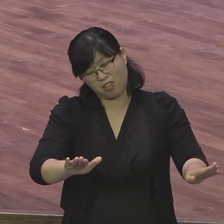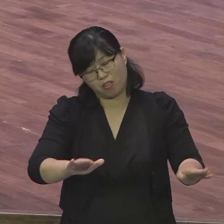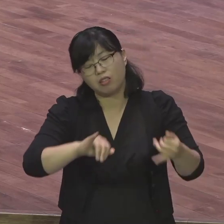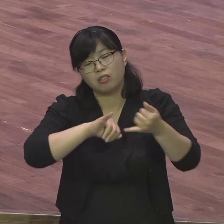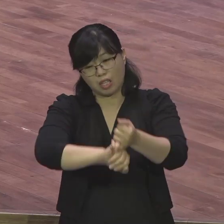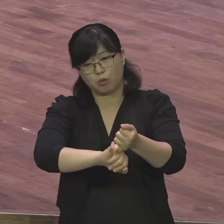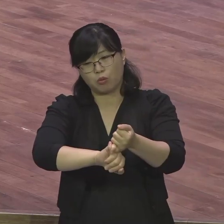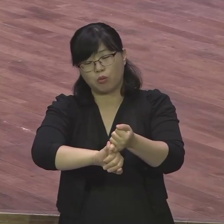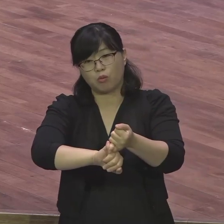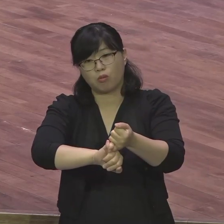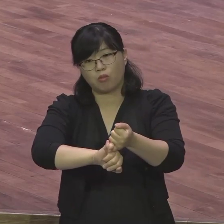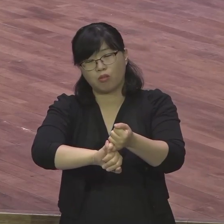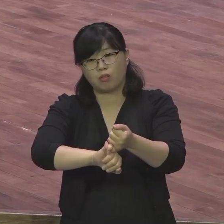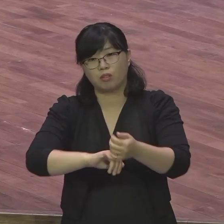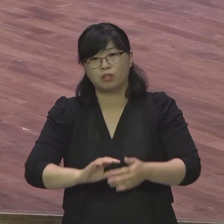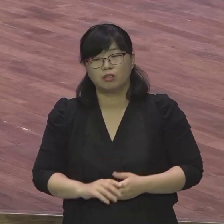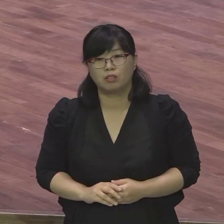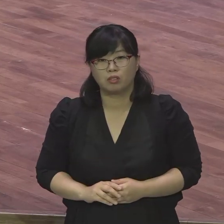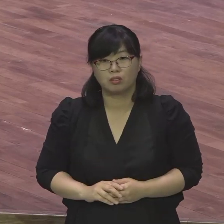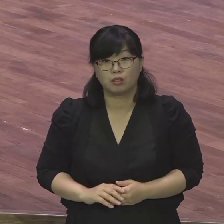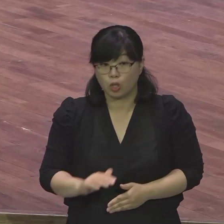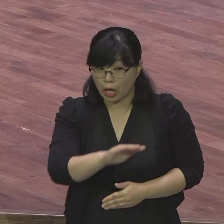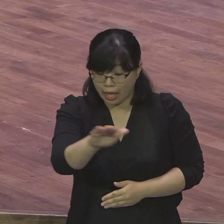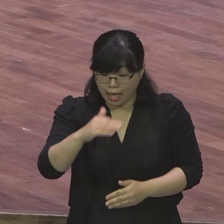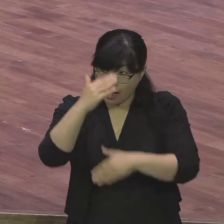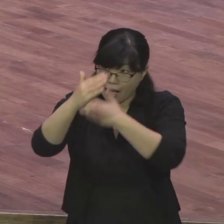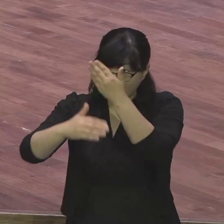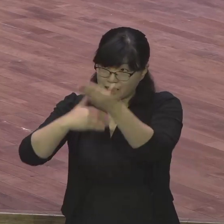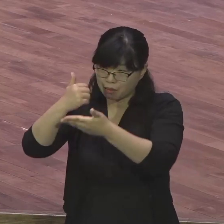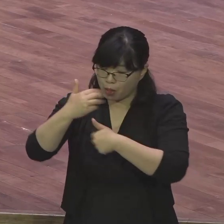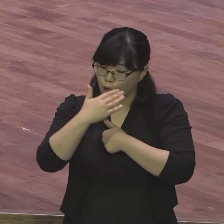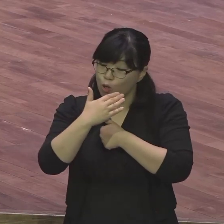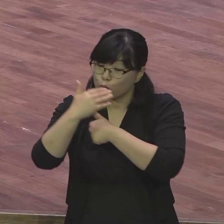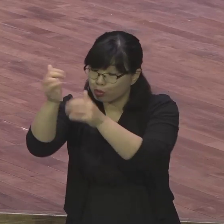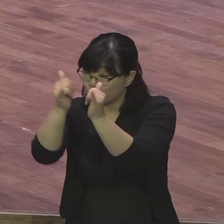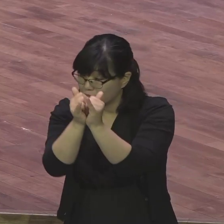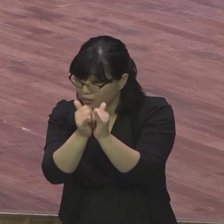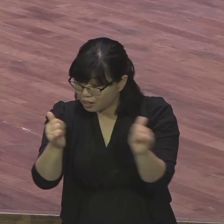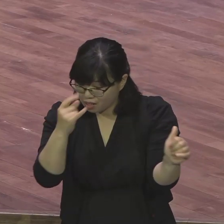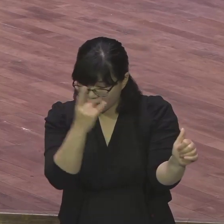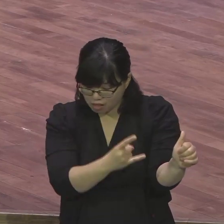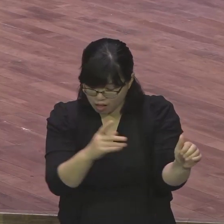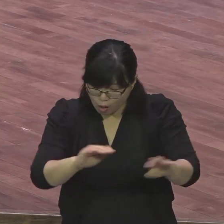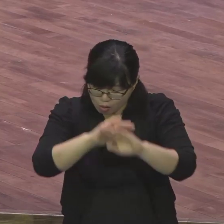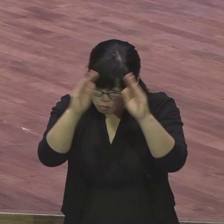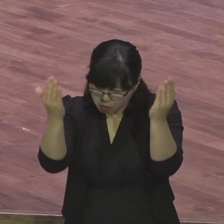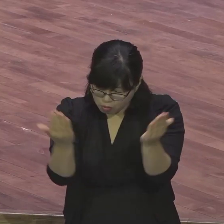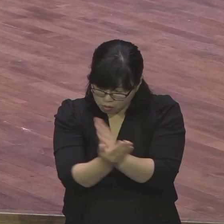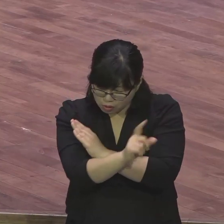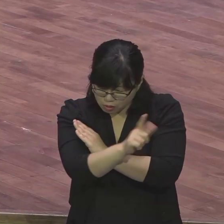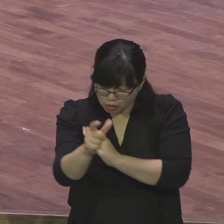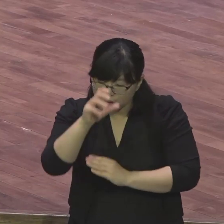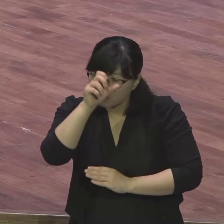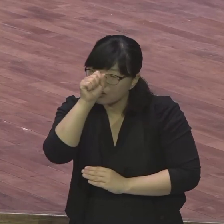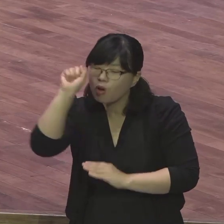하나님의 부르심을 받은 우리에게는요 모든 것을 한명의 선을 이루게 되어 있어요